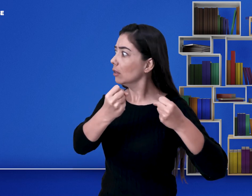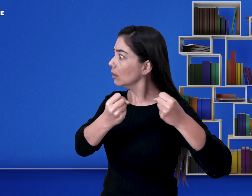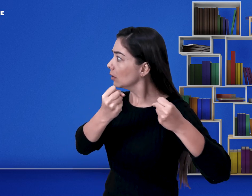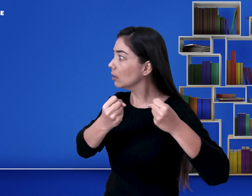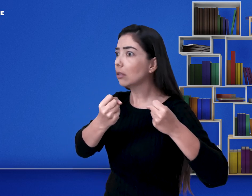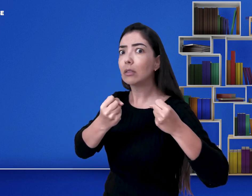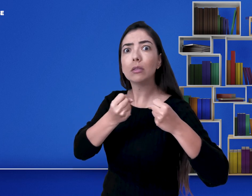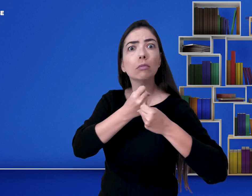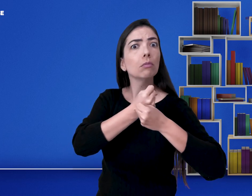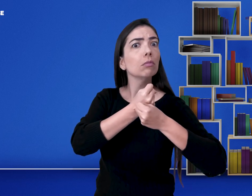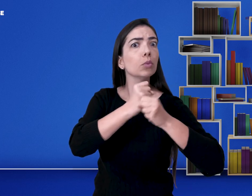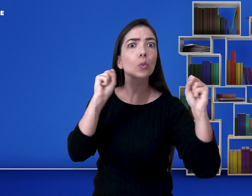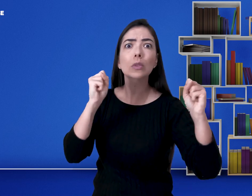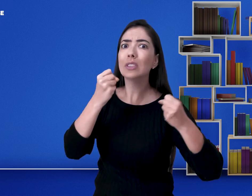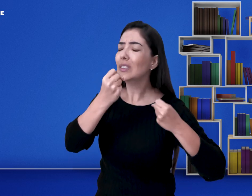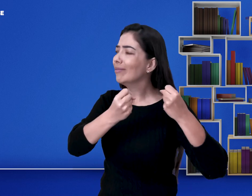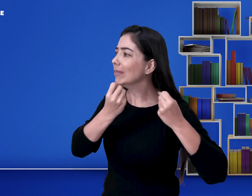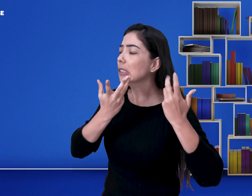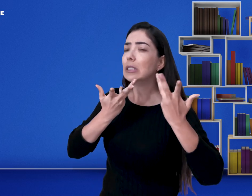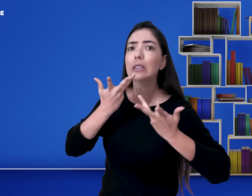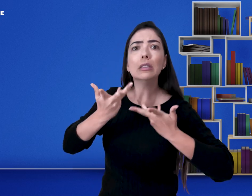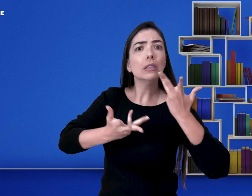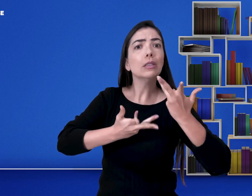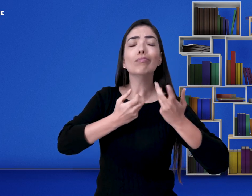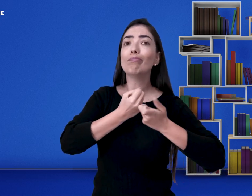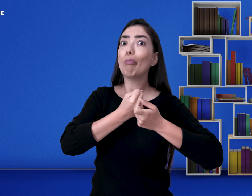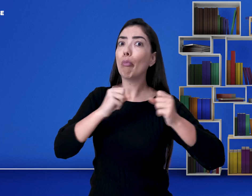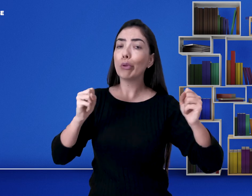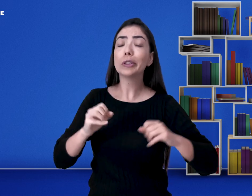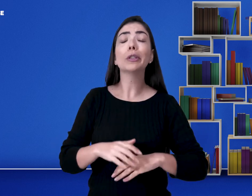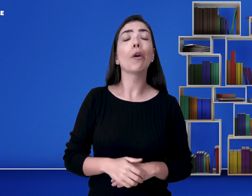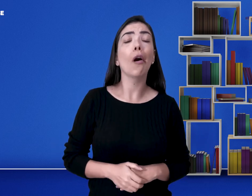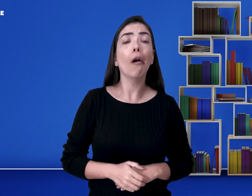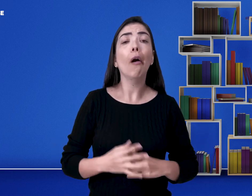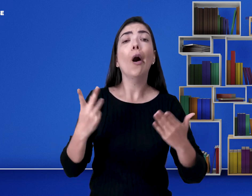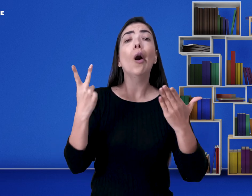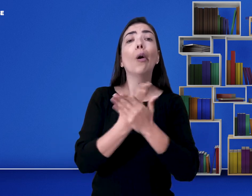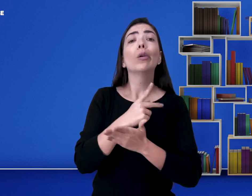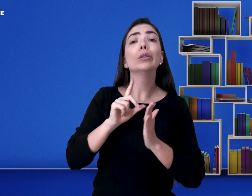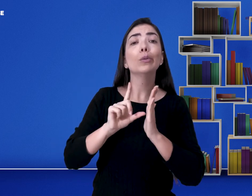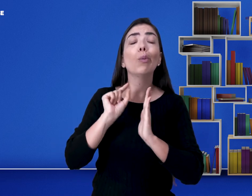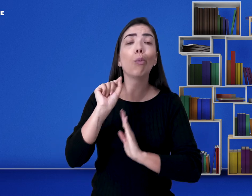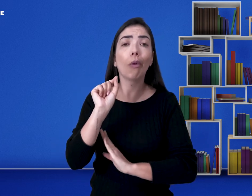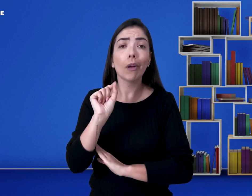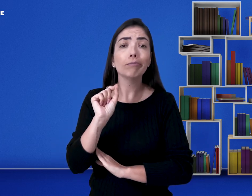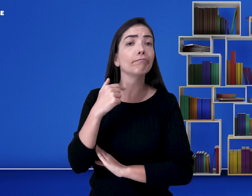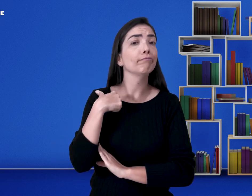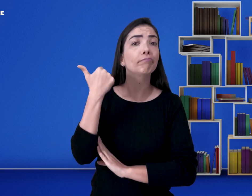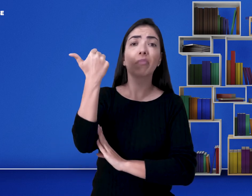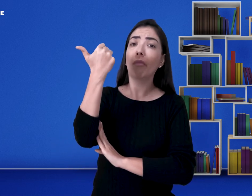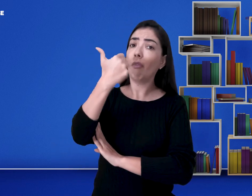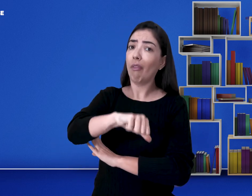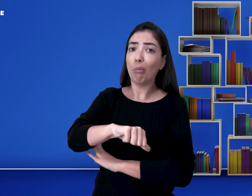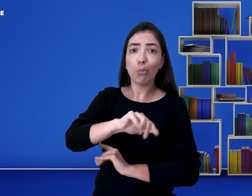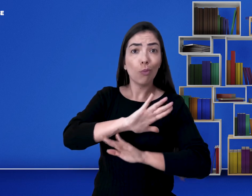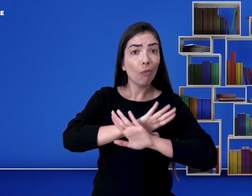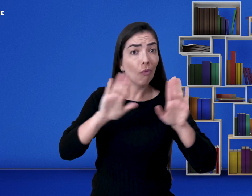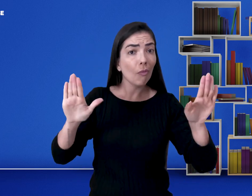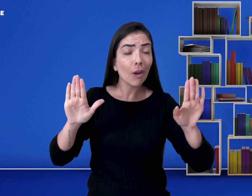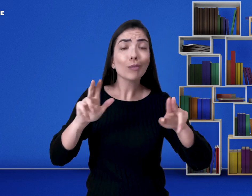sinalizar, olhar para o lado, ter que ver as expressões dele? Foi algo completamente impossível para mim. E então